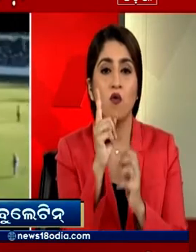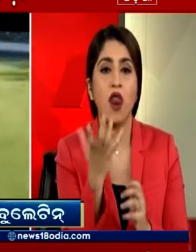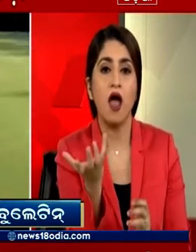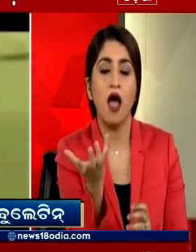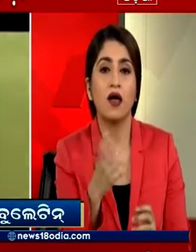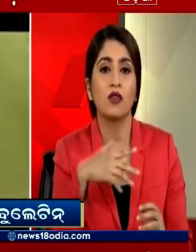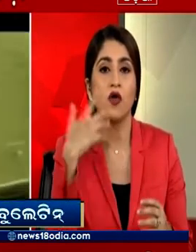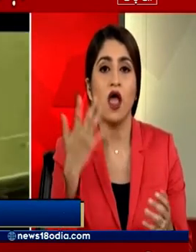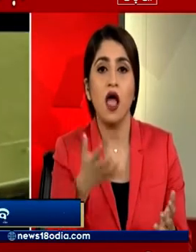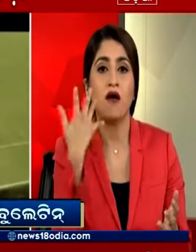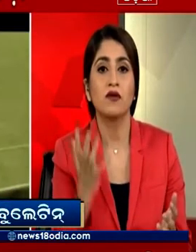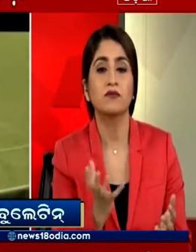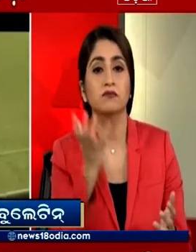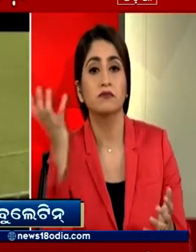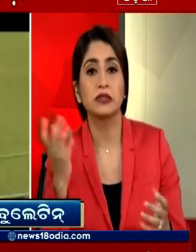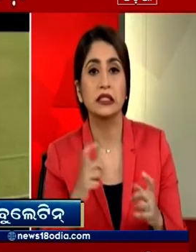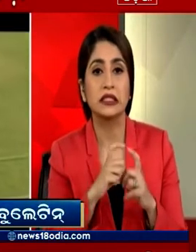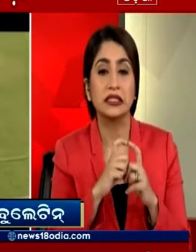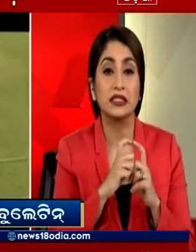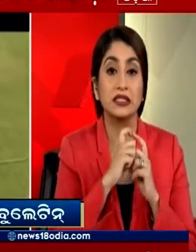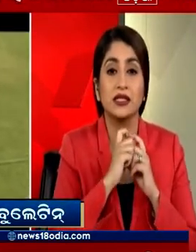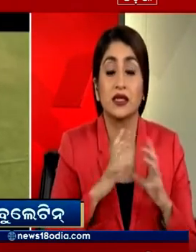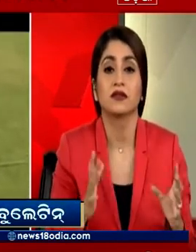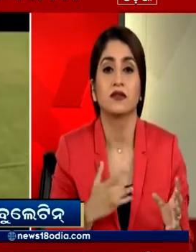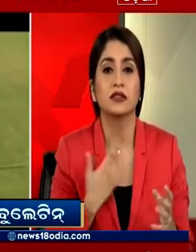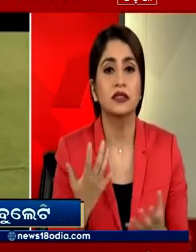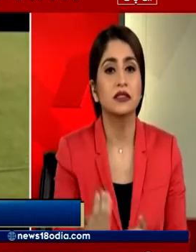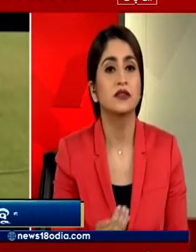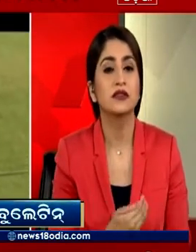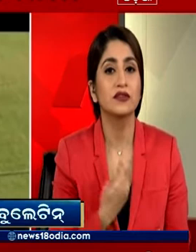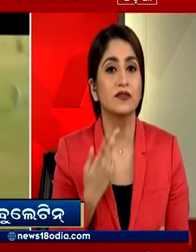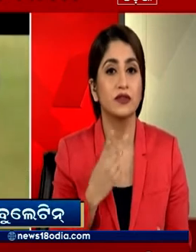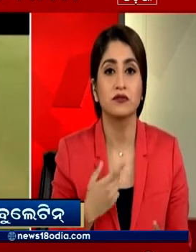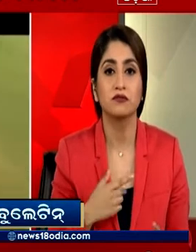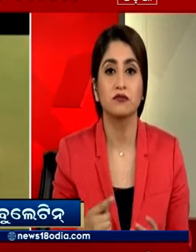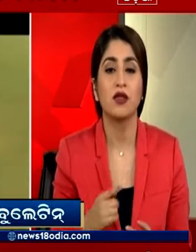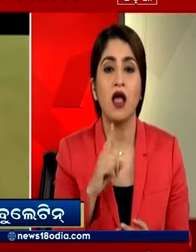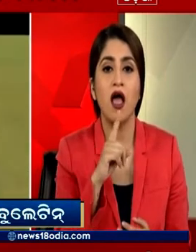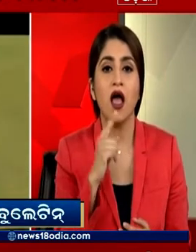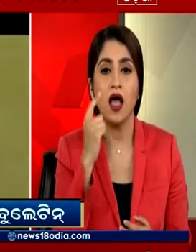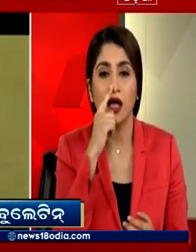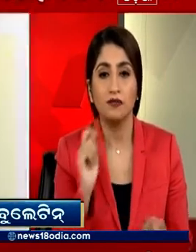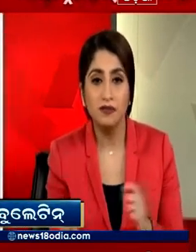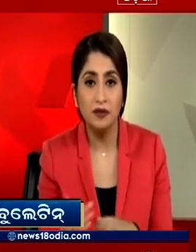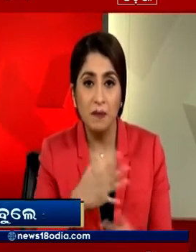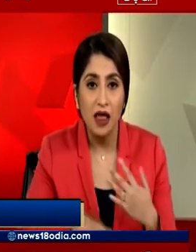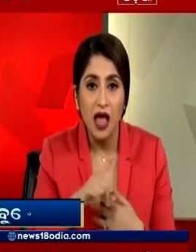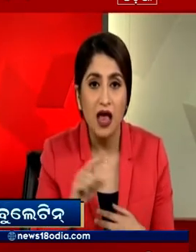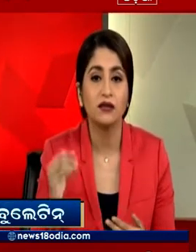में उड़कर बाउंडरी लाइन पर बहतरीन कैच लिया और टेलर को अपना शतक पूरा किये बिना ही वापस लोटना